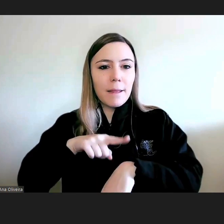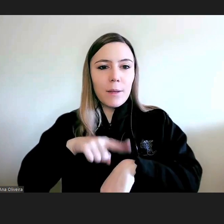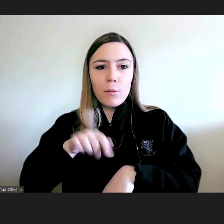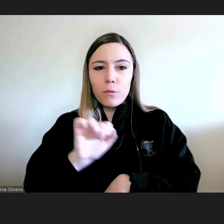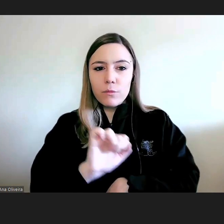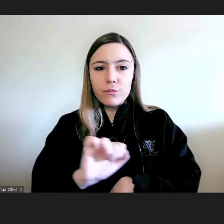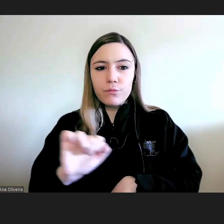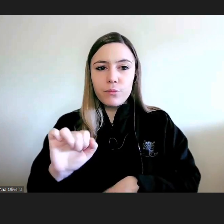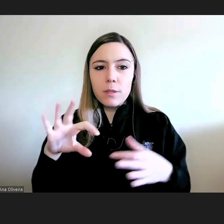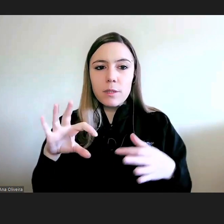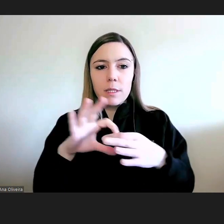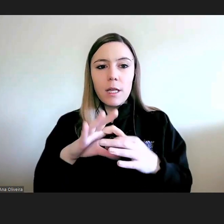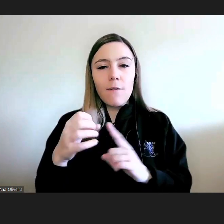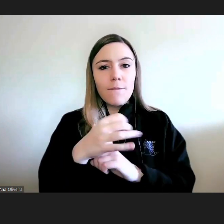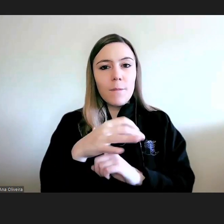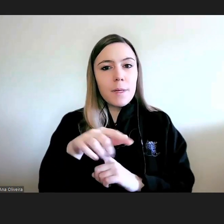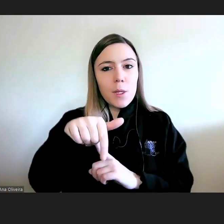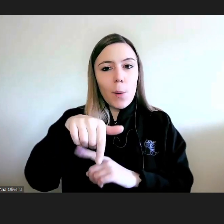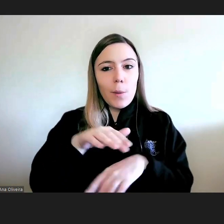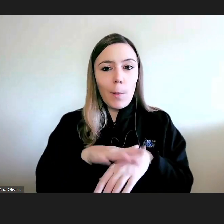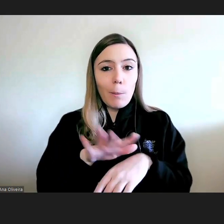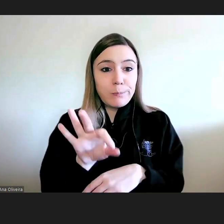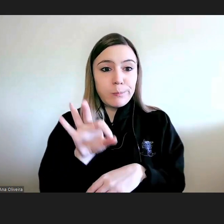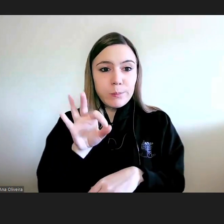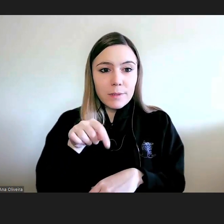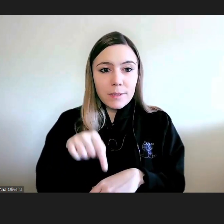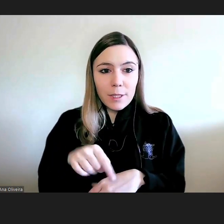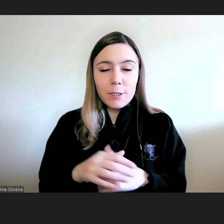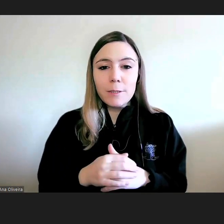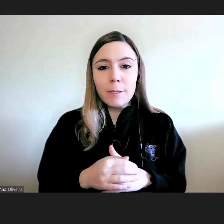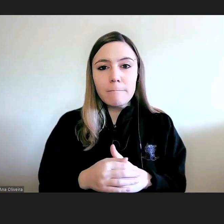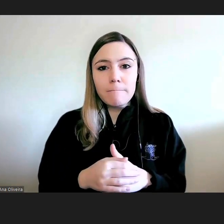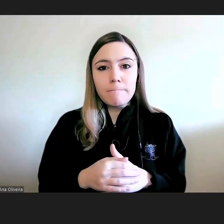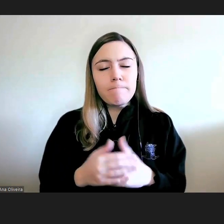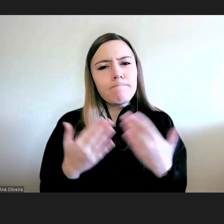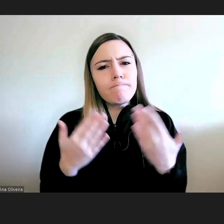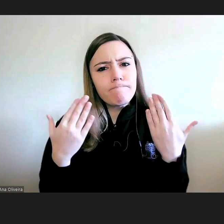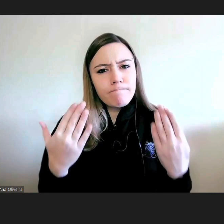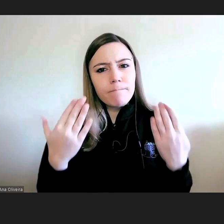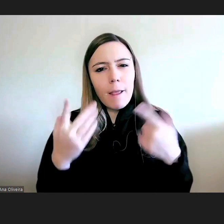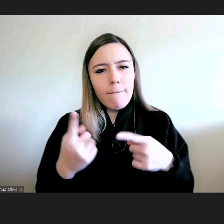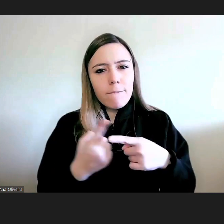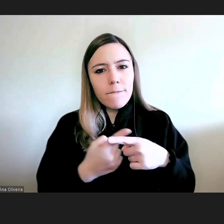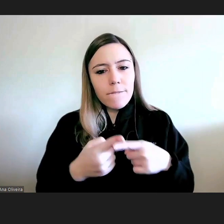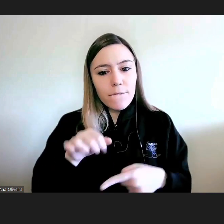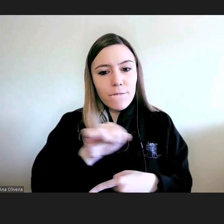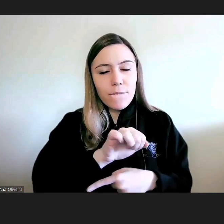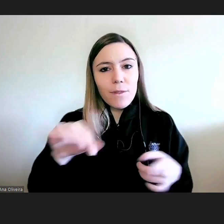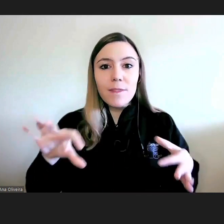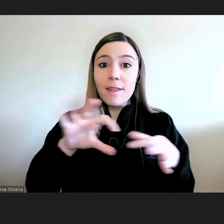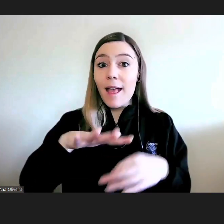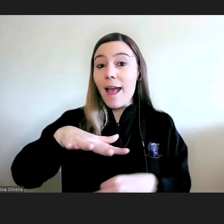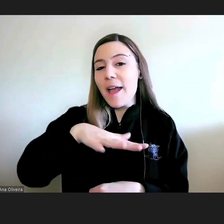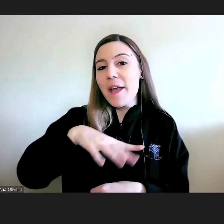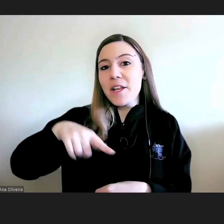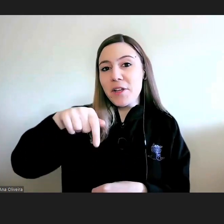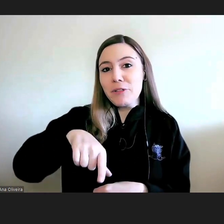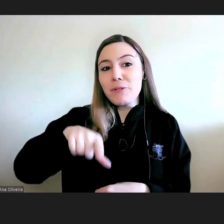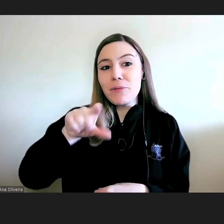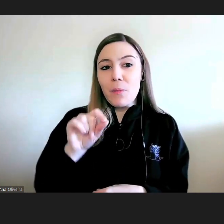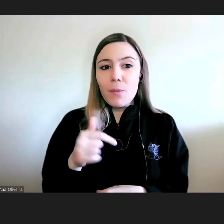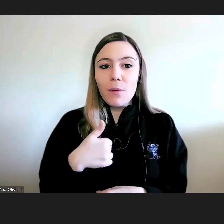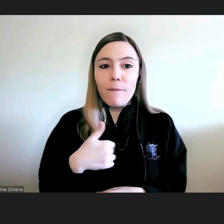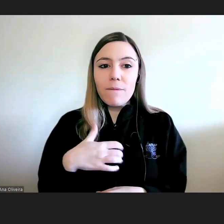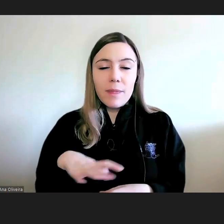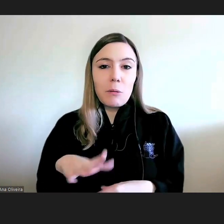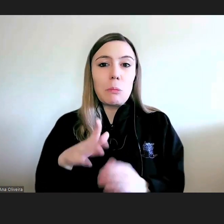a esta formação, por esta opção, não é assim? Em saudar, de facto, o interesse que revelam nesta matéria e os votos que faço é que o